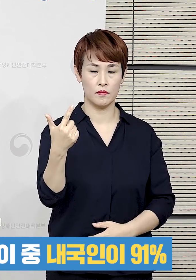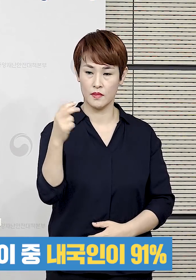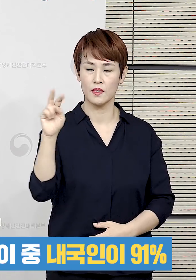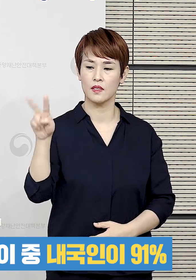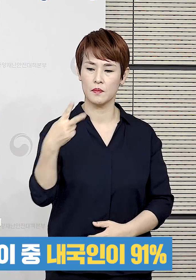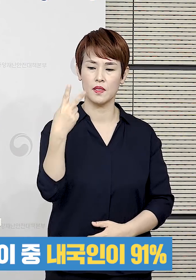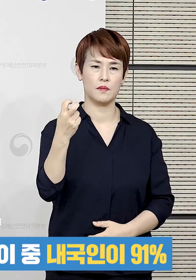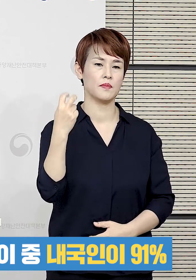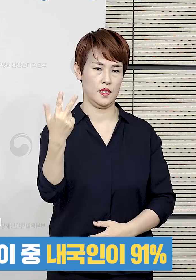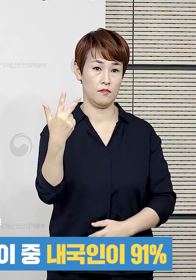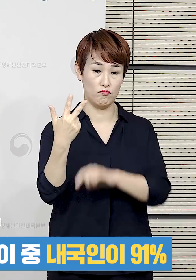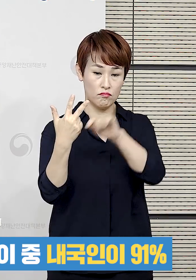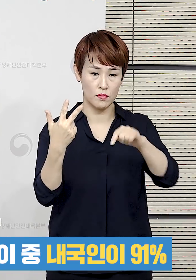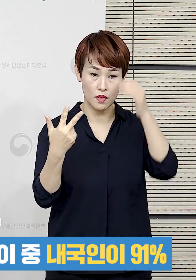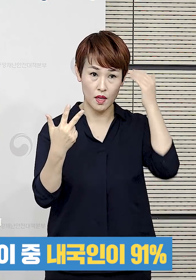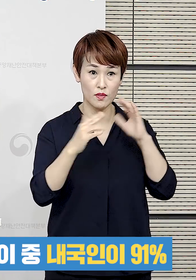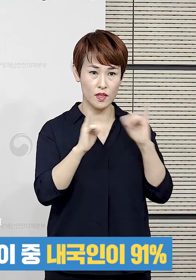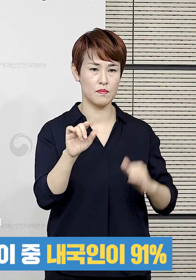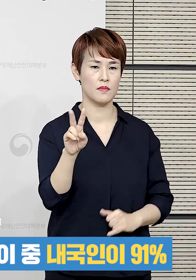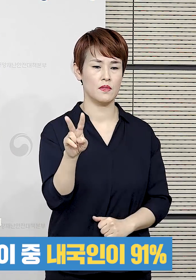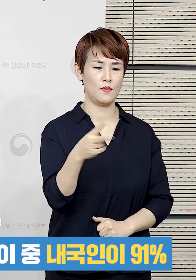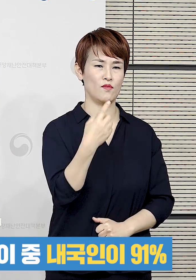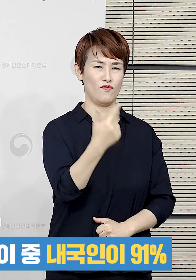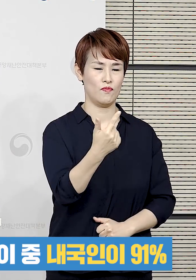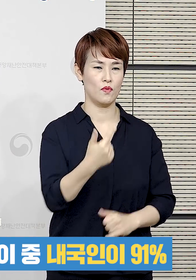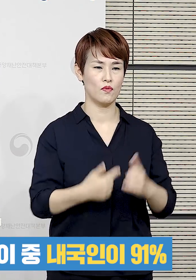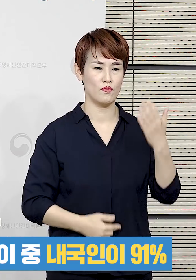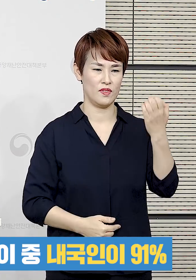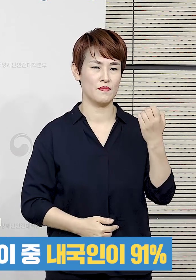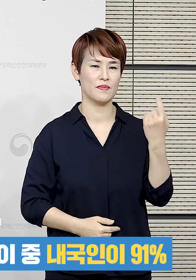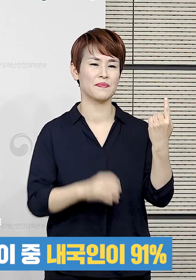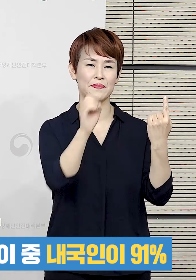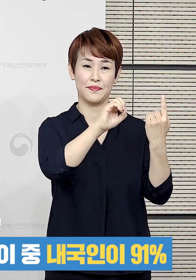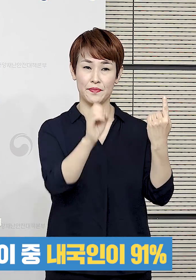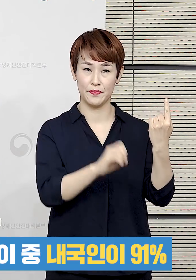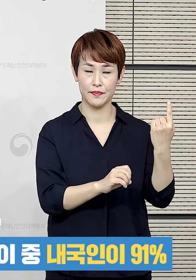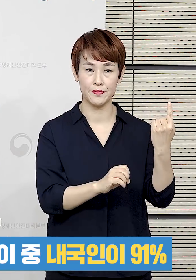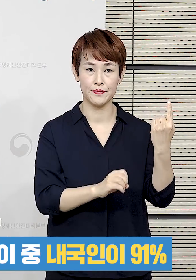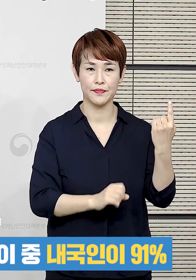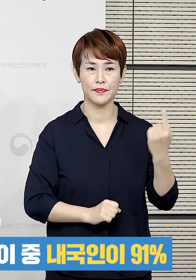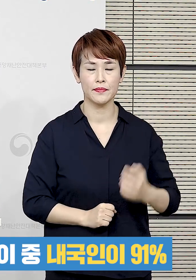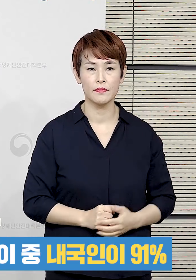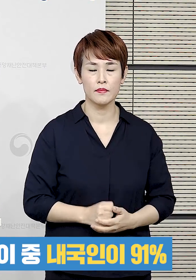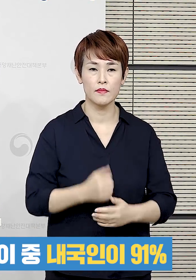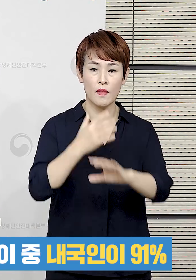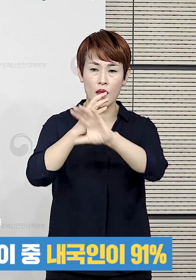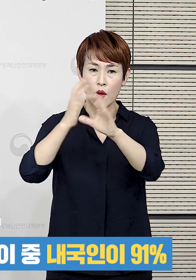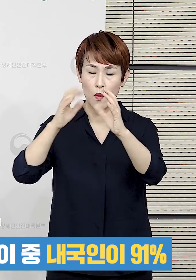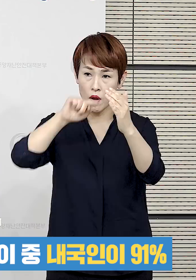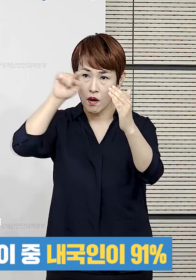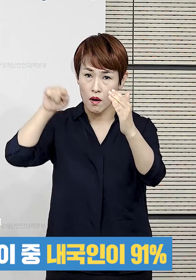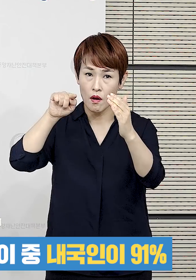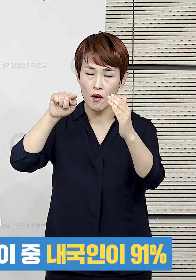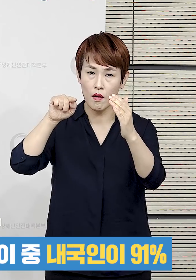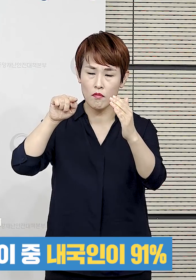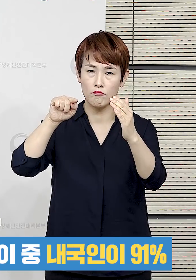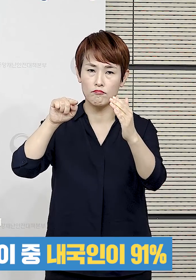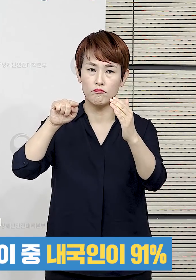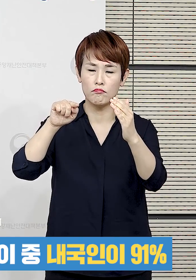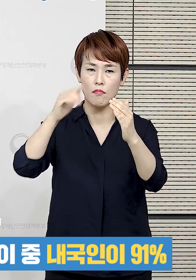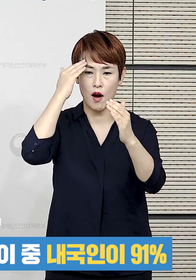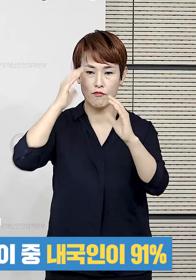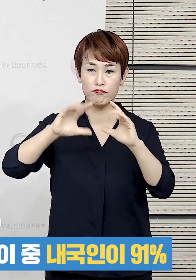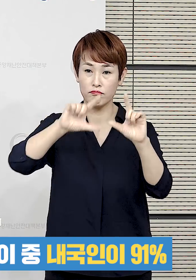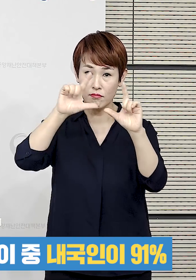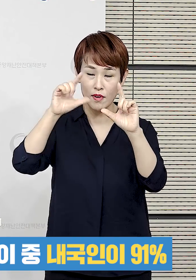이 중 내국인은 206명으로 91%를 차지하고 있습니다. 해외의 우리 국민을 보호하는